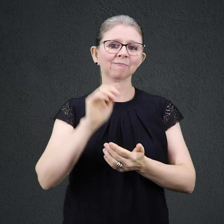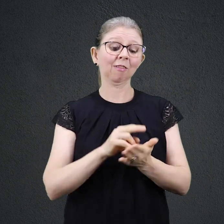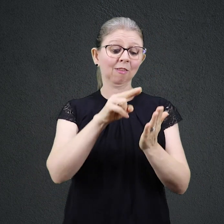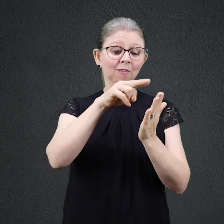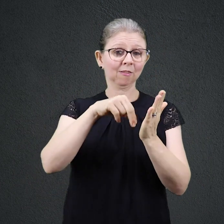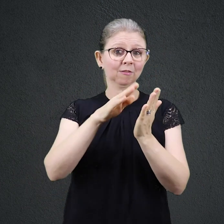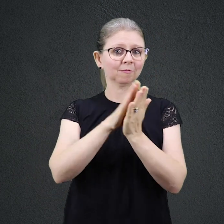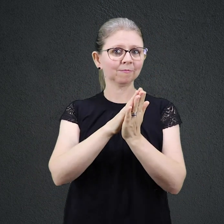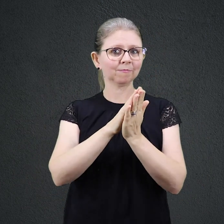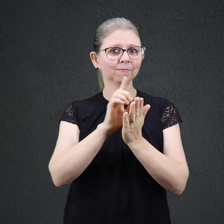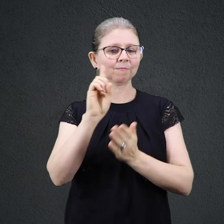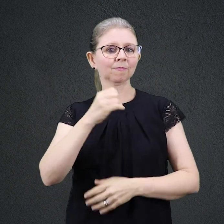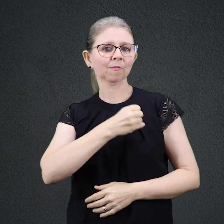9, versículos de 1 a 11.